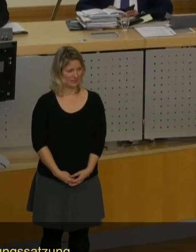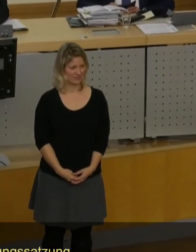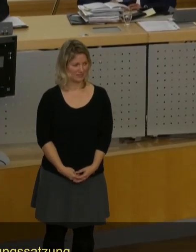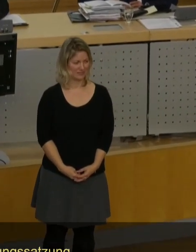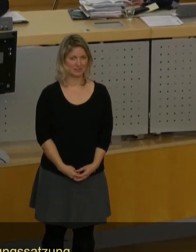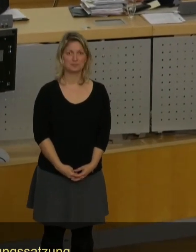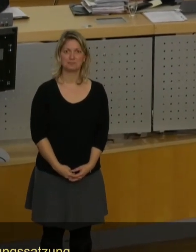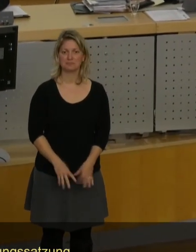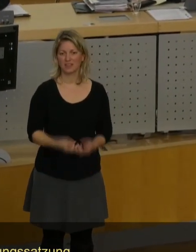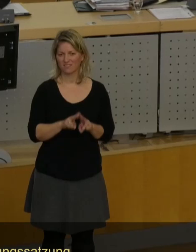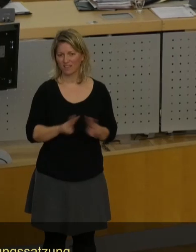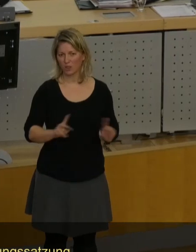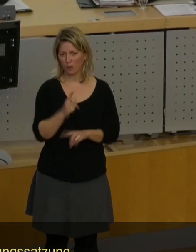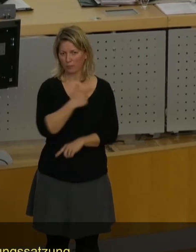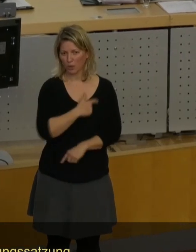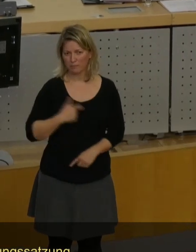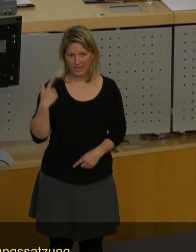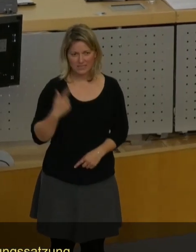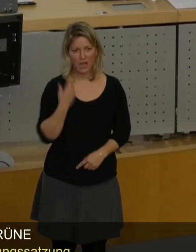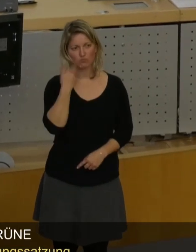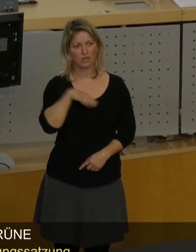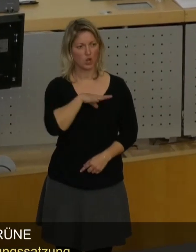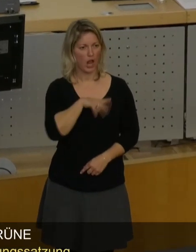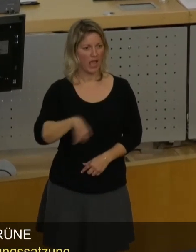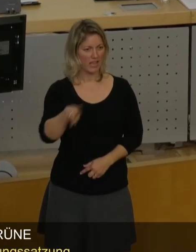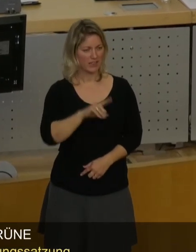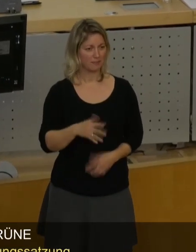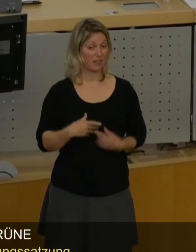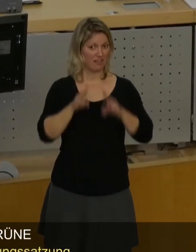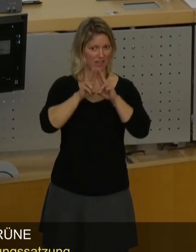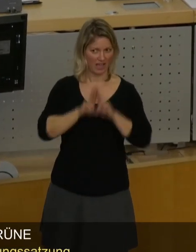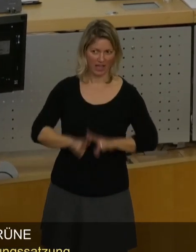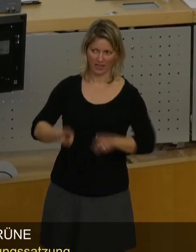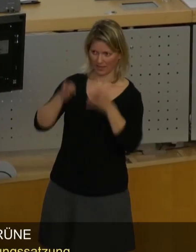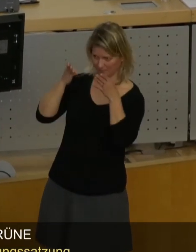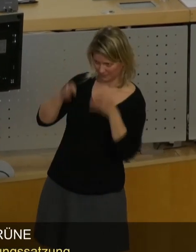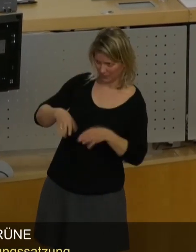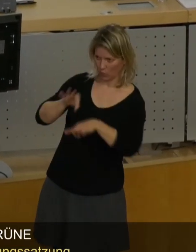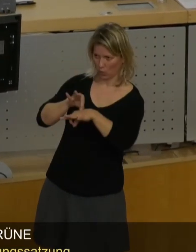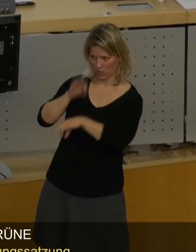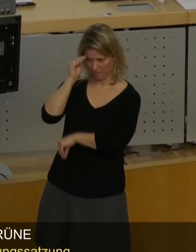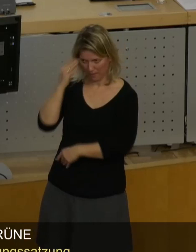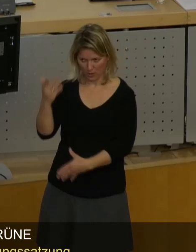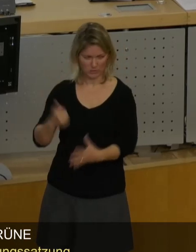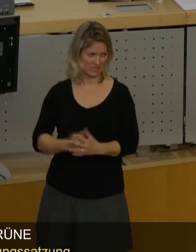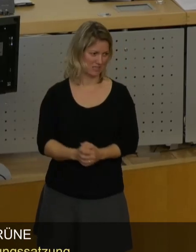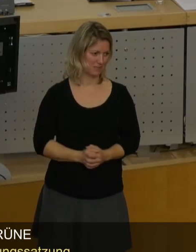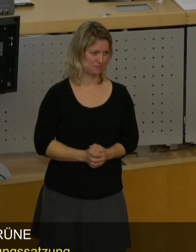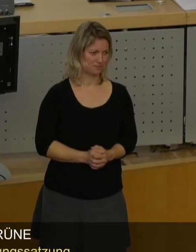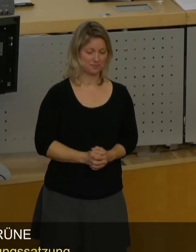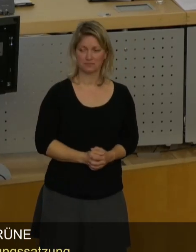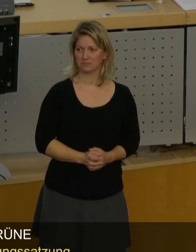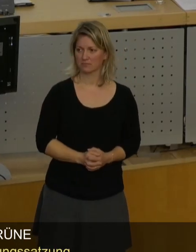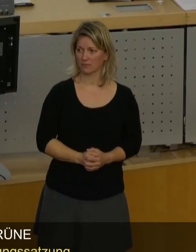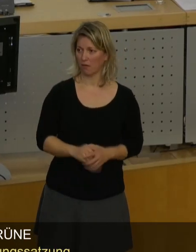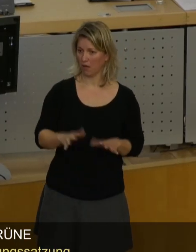Sehr geehrter Herr Oberbürgermeister, sehr geehrte Kolleginnen und Kollegen, hochverehrter Herr Kollege Dr. Brauns. Ich freue mich ja, dass Sie